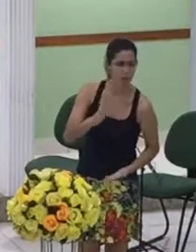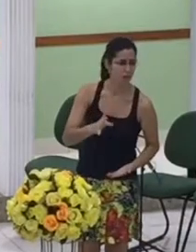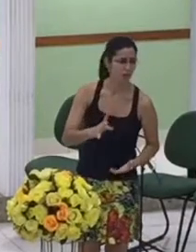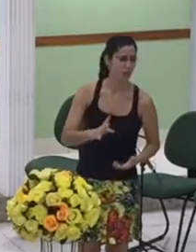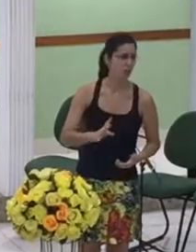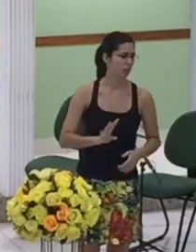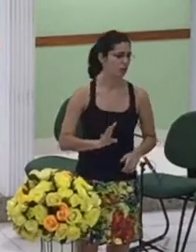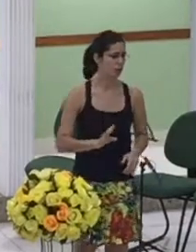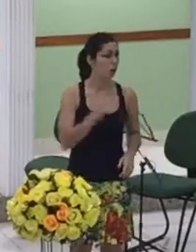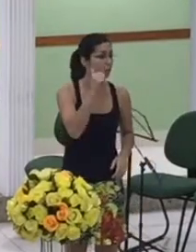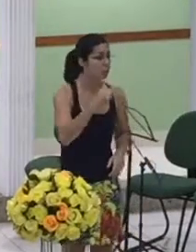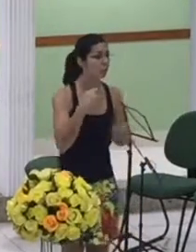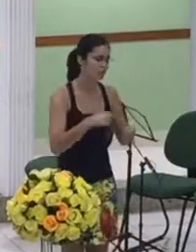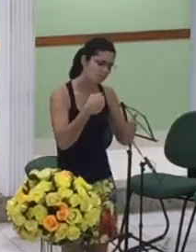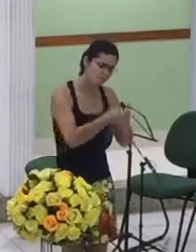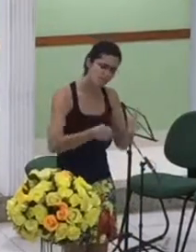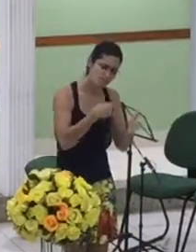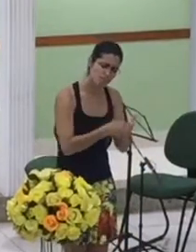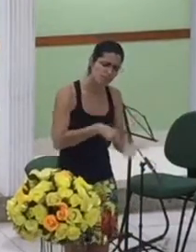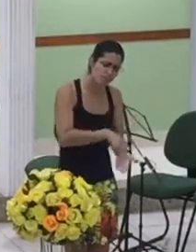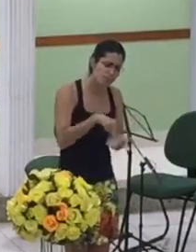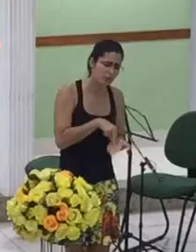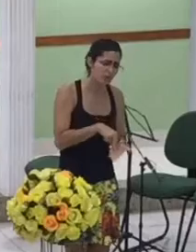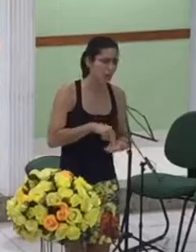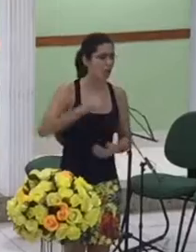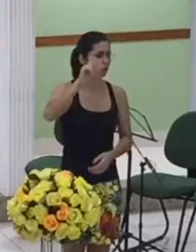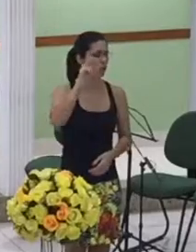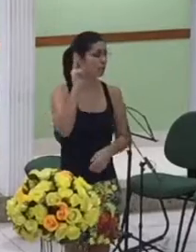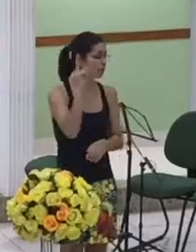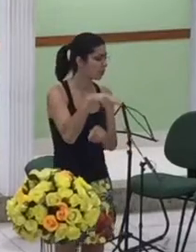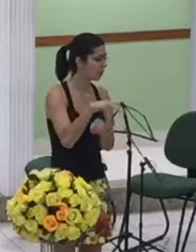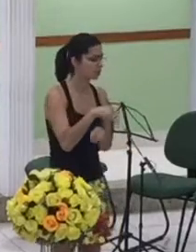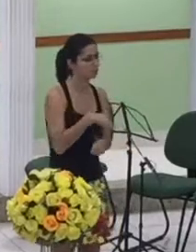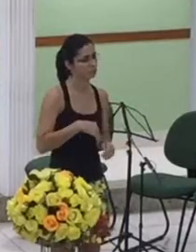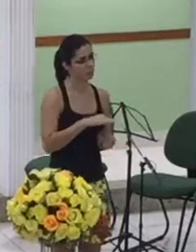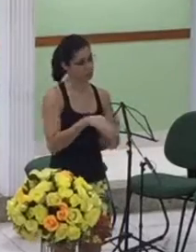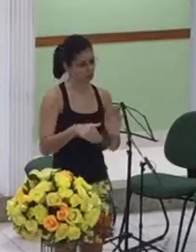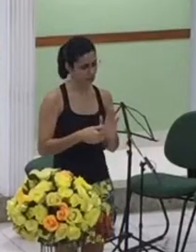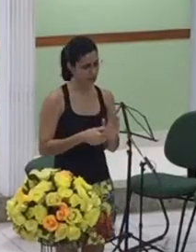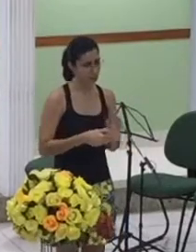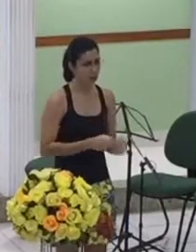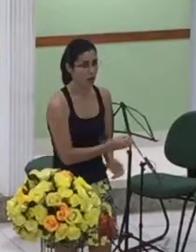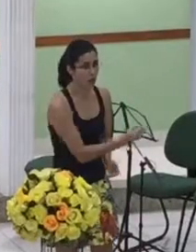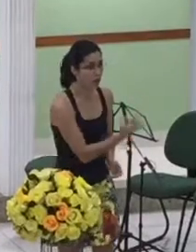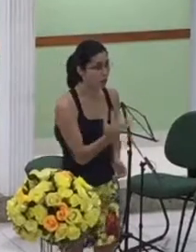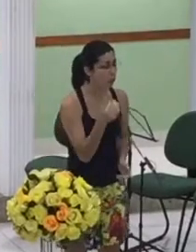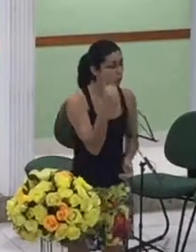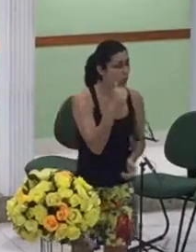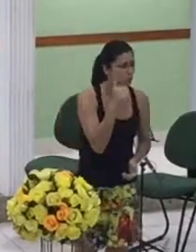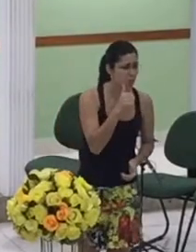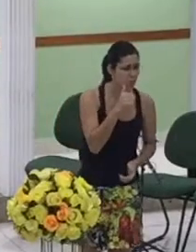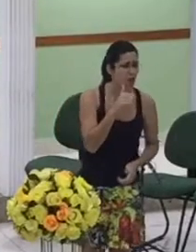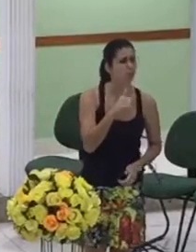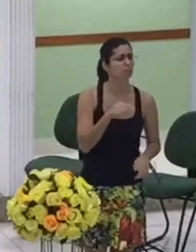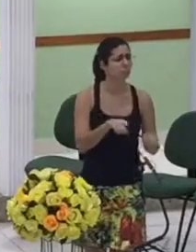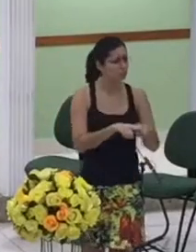sua justiça olhem para Deus eu sei que algumas de vocês talvez erguem como errou o padecer